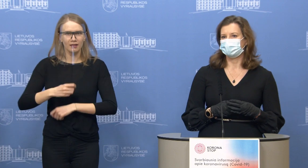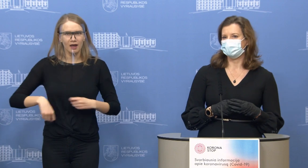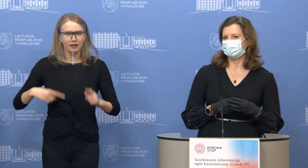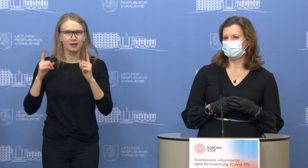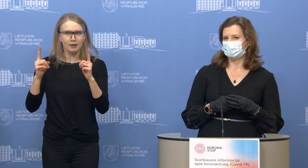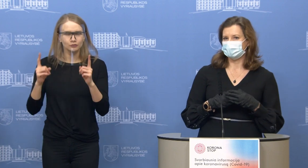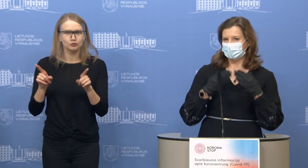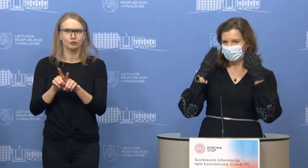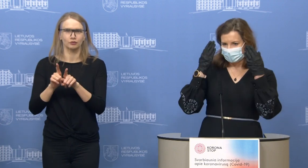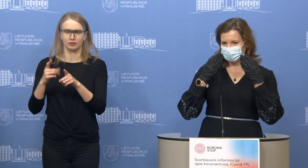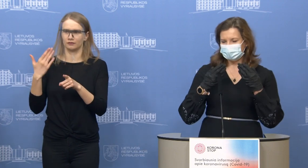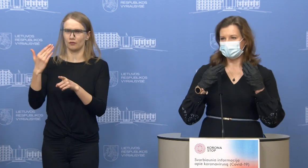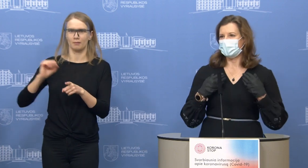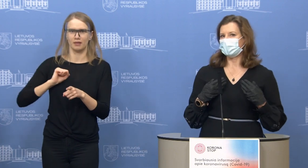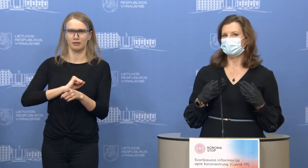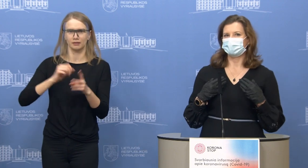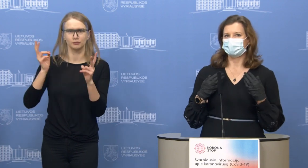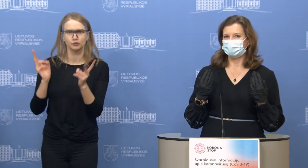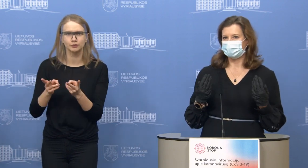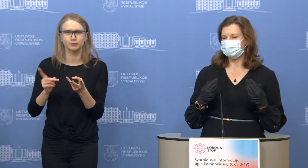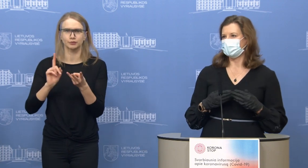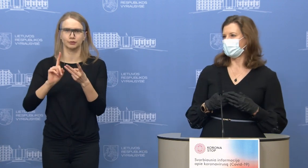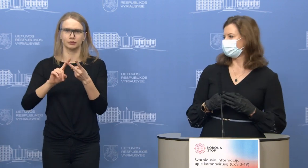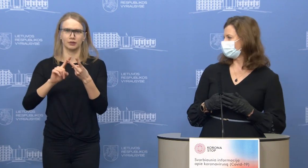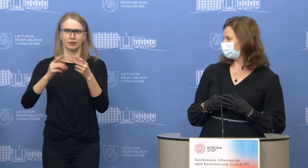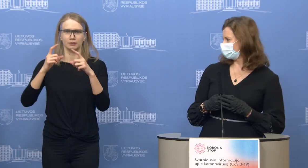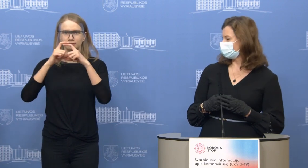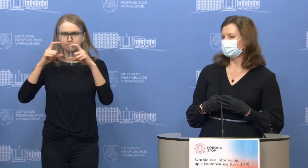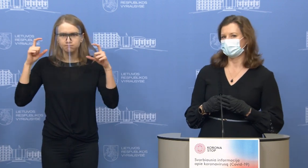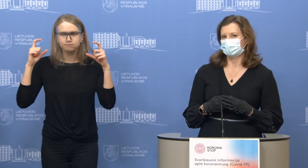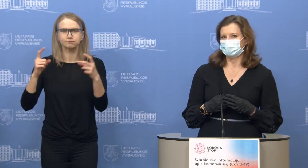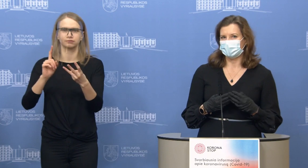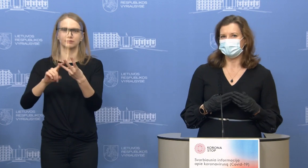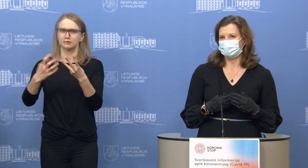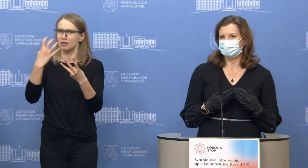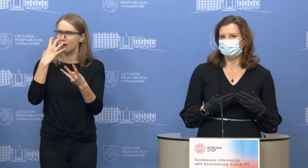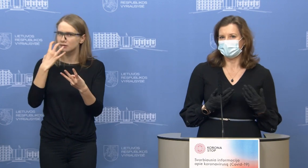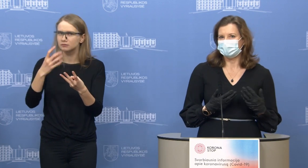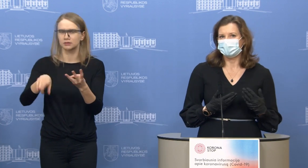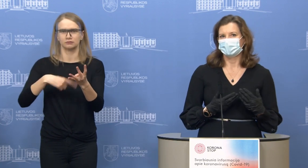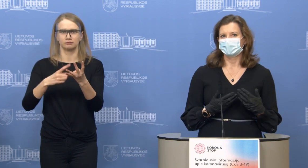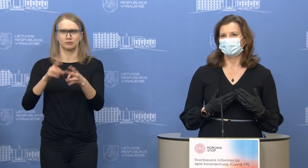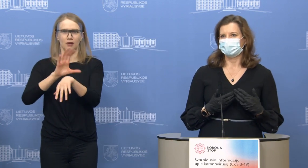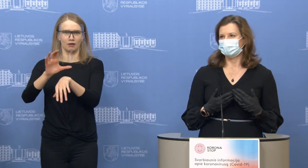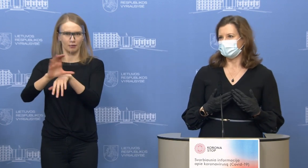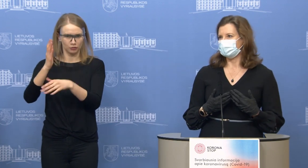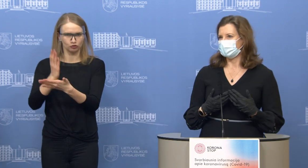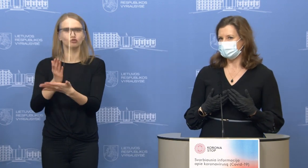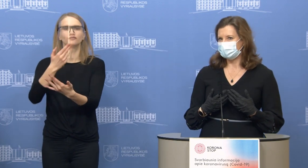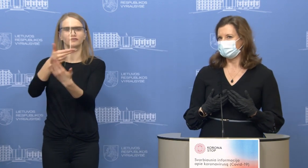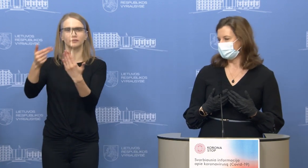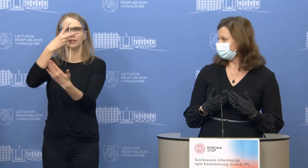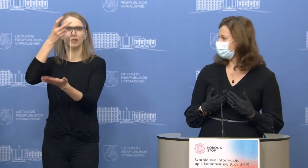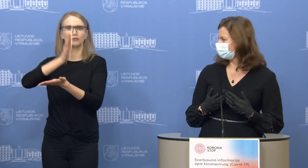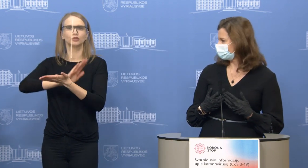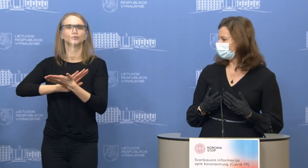reikalingi mūsų medikams, skideliai, respiratoriai ir kiti dalykai. Tai mes labai greitai turėsime